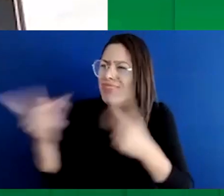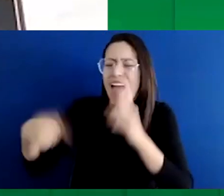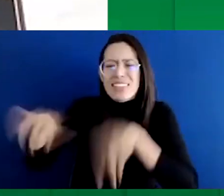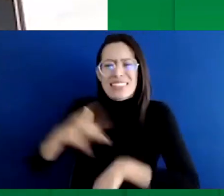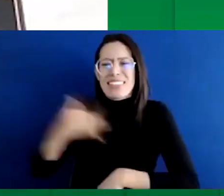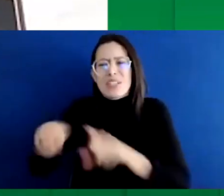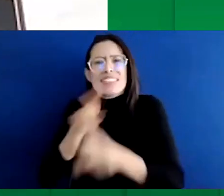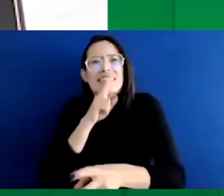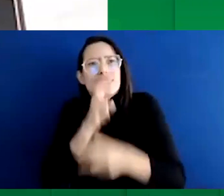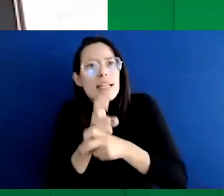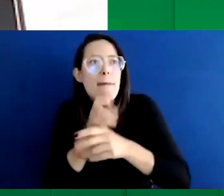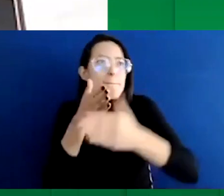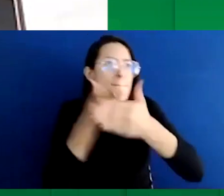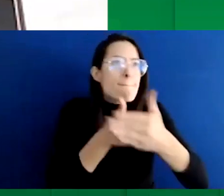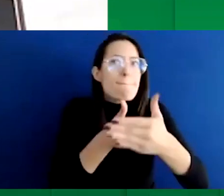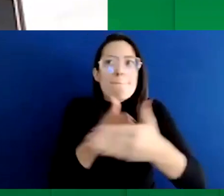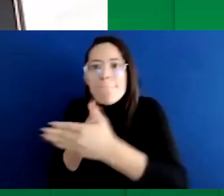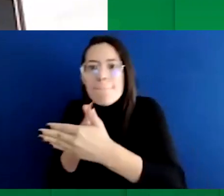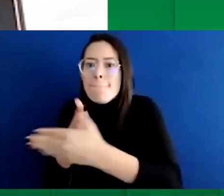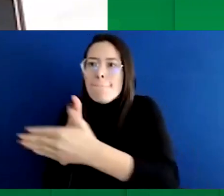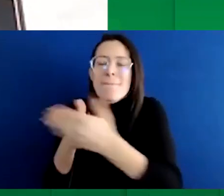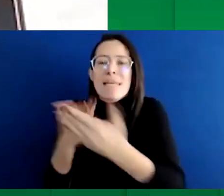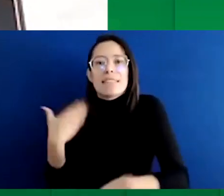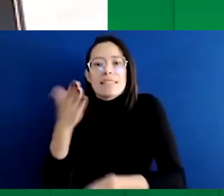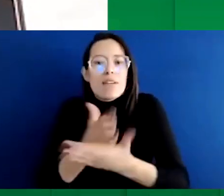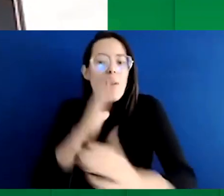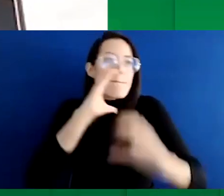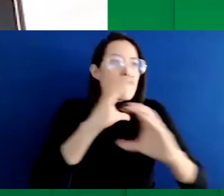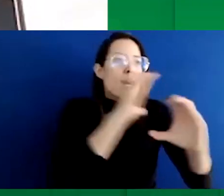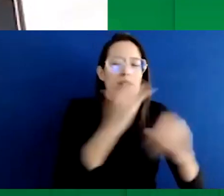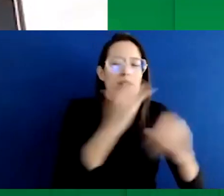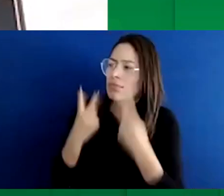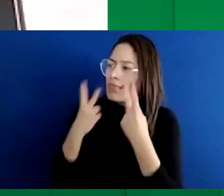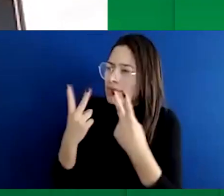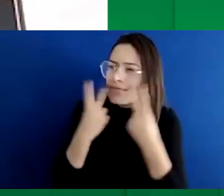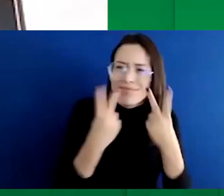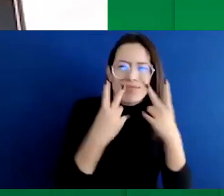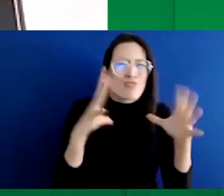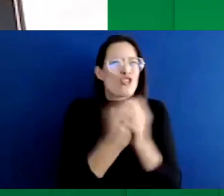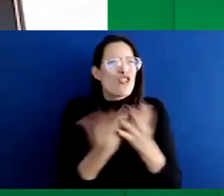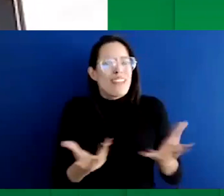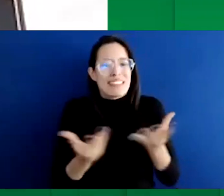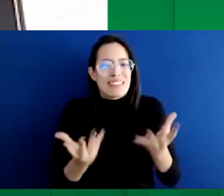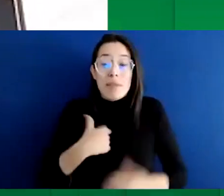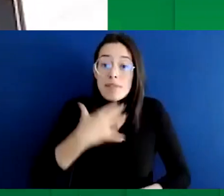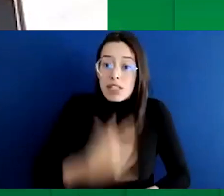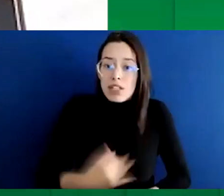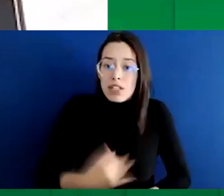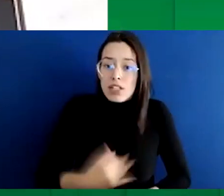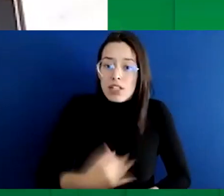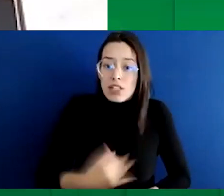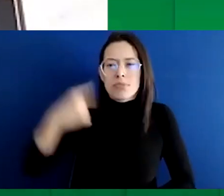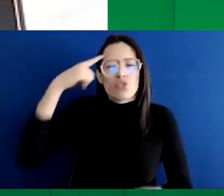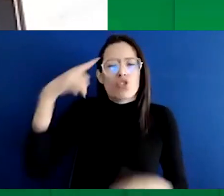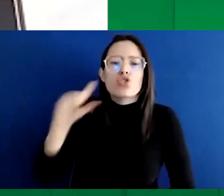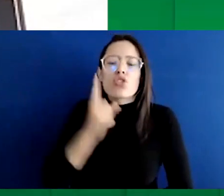tienen que llegar a las instituciones a comunicarse. Yo siempre lo he referido con un ejemplo, cómo hace una persona sorda cuando